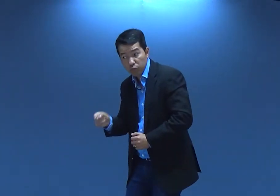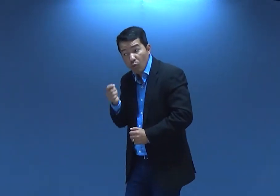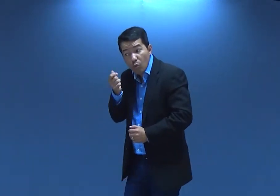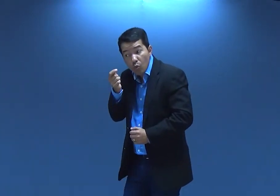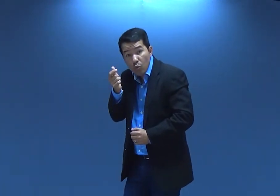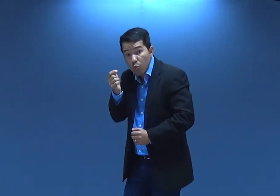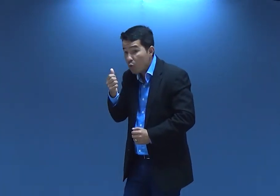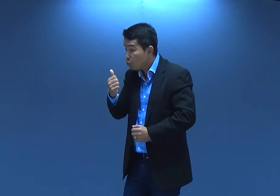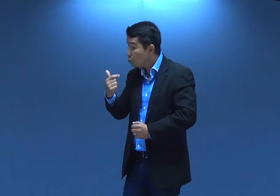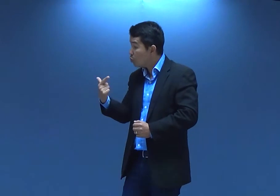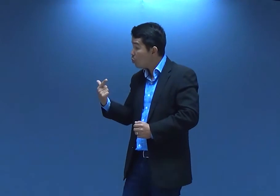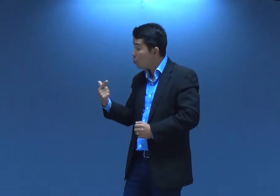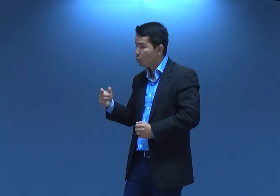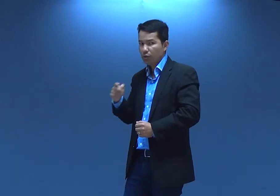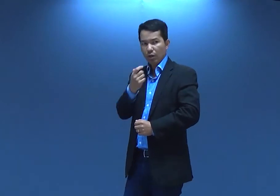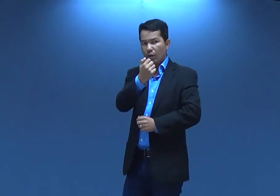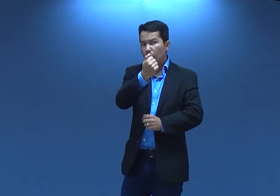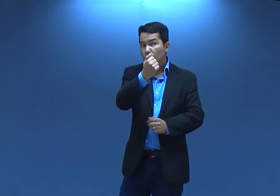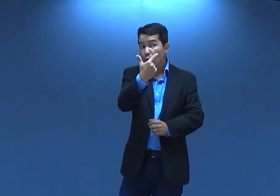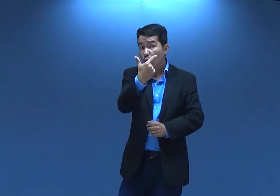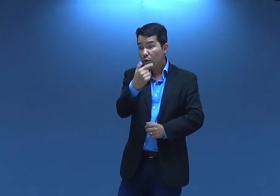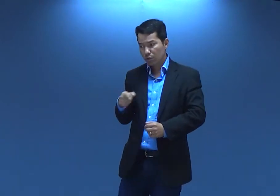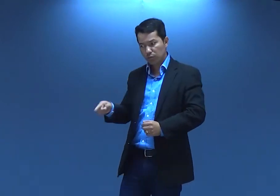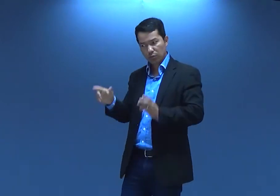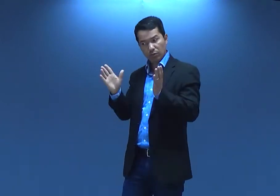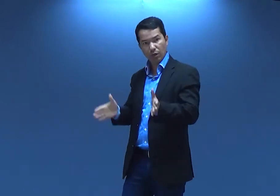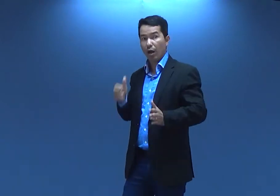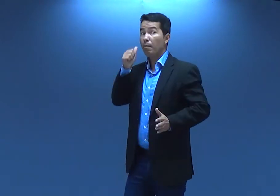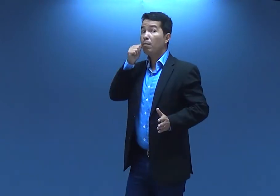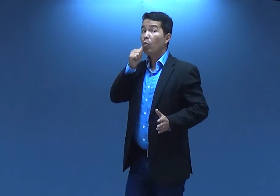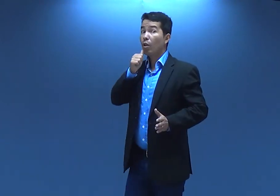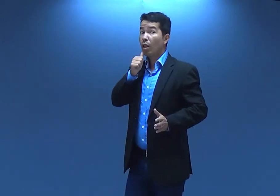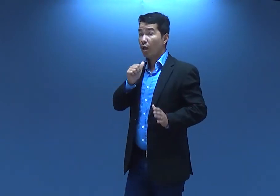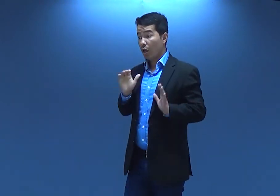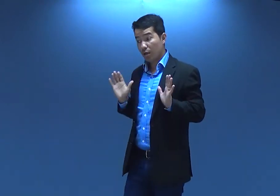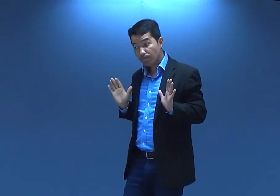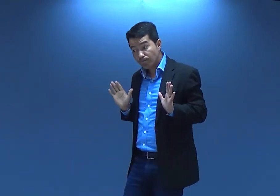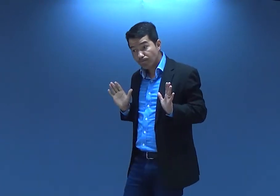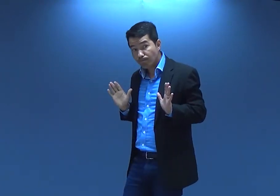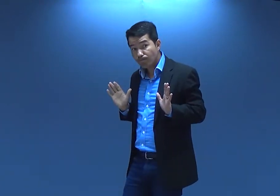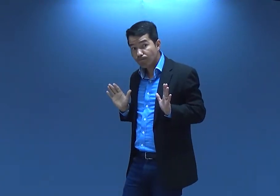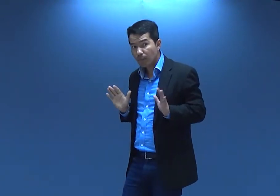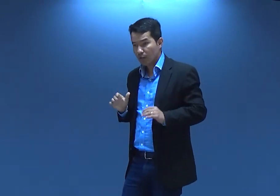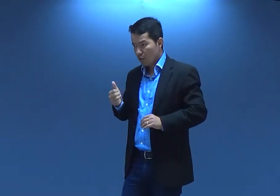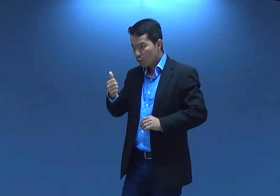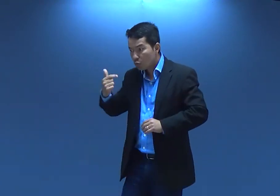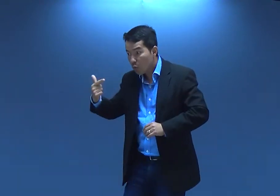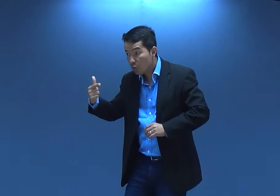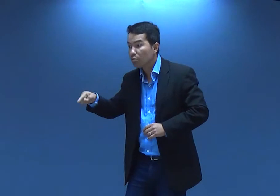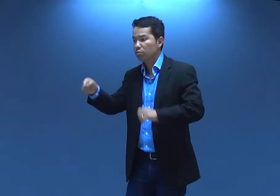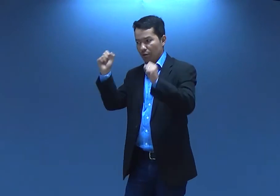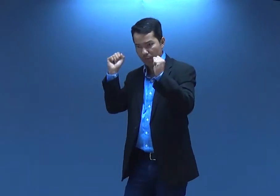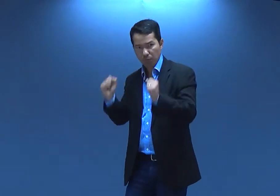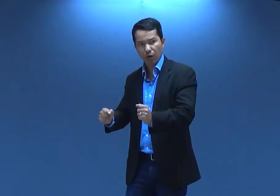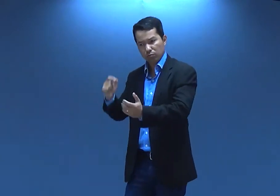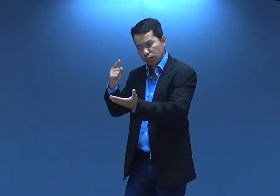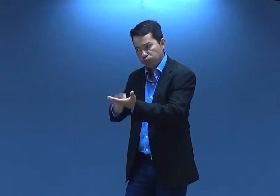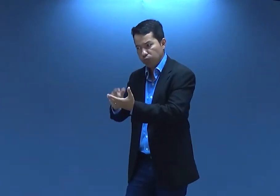Olha, você já vai ter quase 12 anos, né? Ou seja, é uma mulher, né? Com 12,